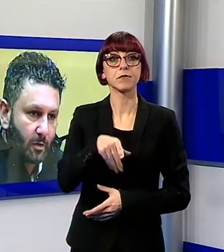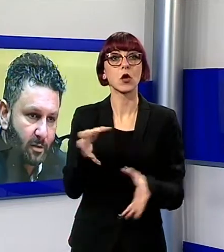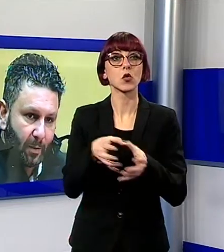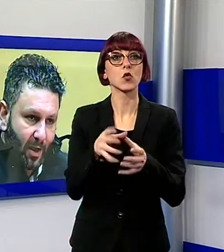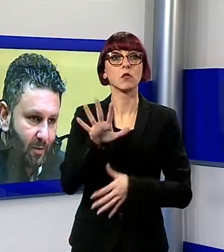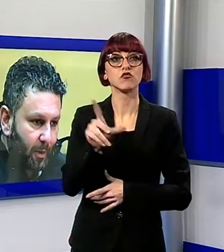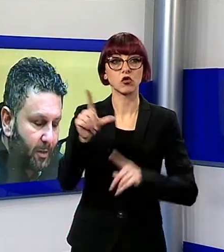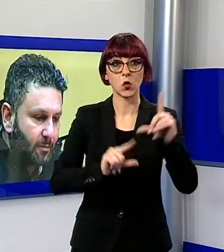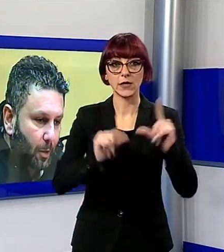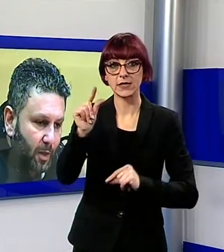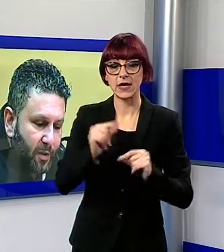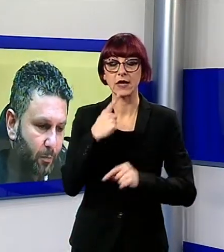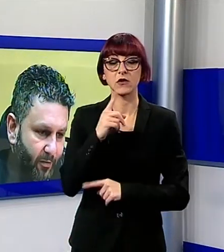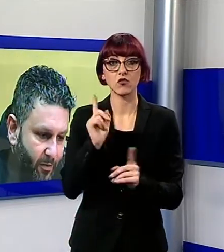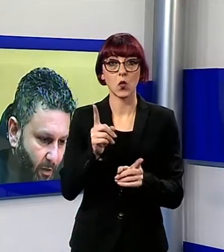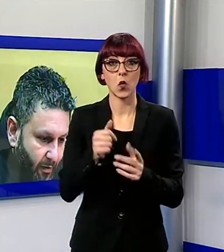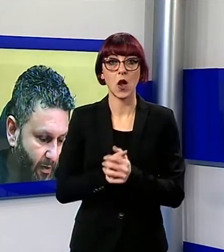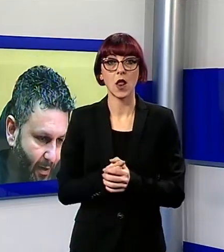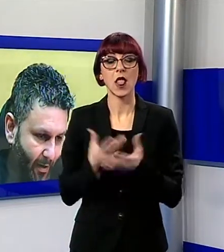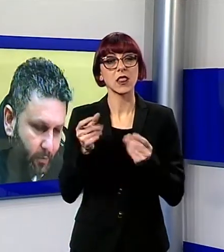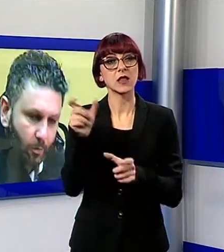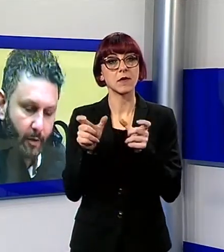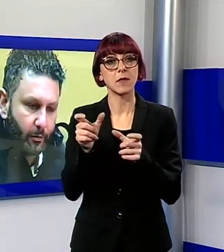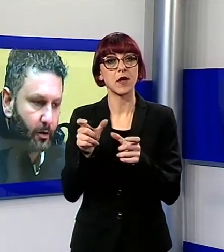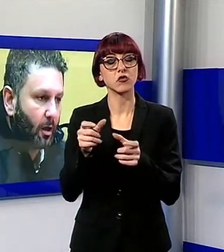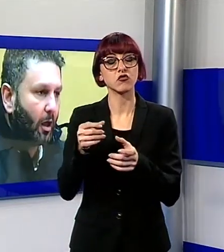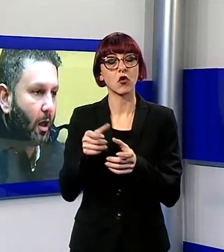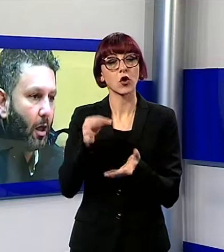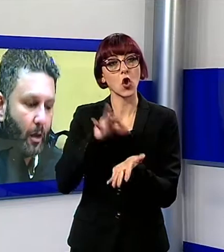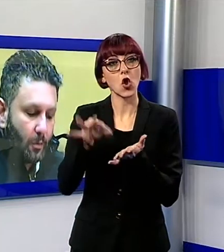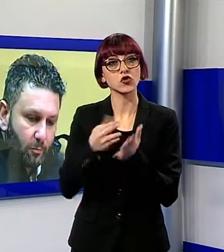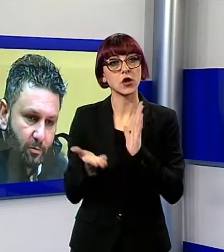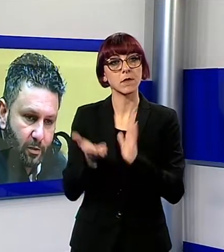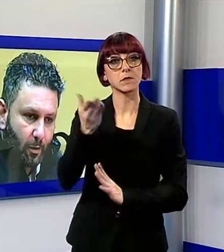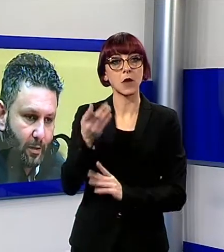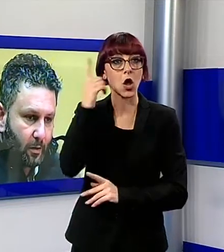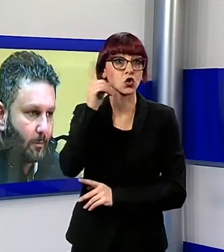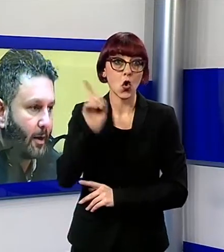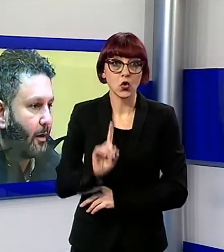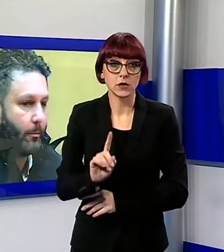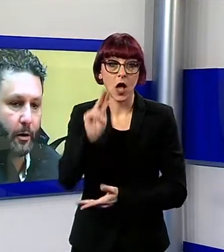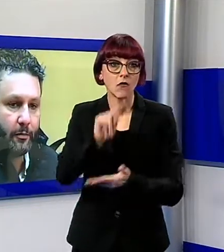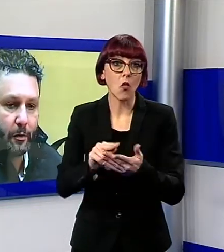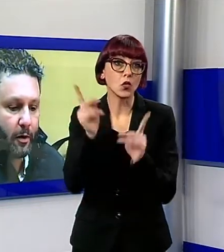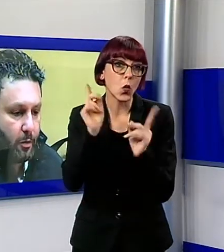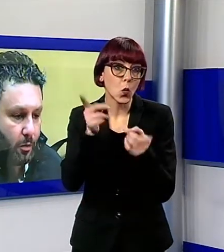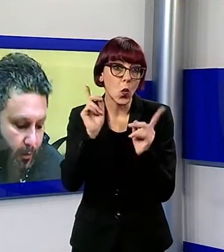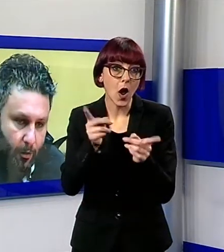Stelle, infatti, molti consiglieri di maggioranza sarebbero addirittura all'oscuro di ciò che viene votato, dato che tutto viene